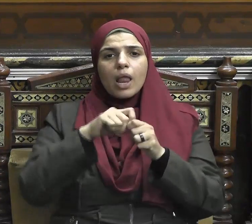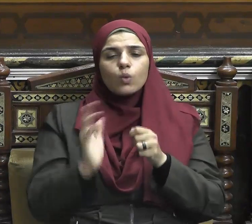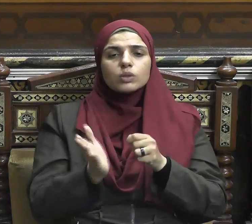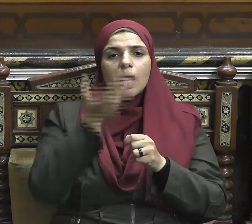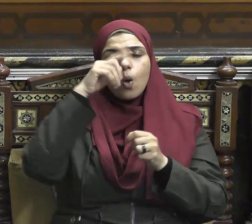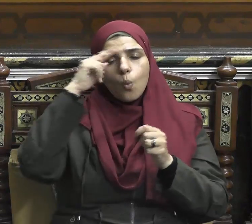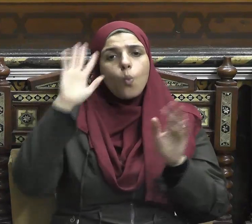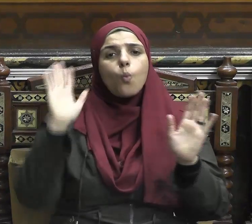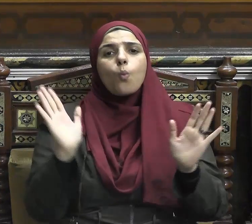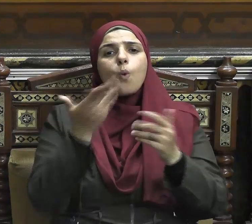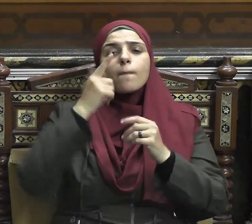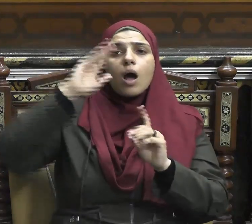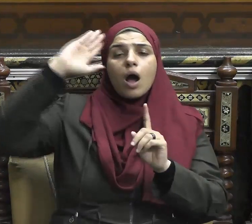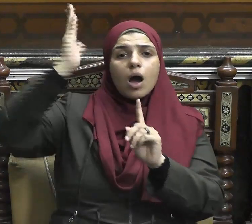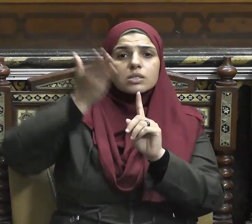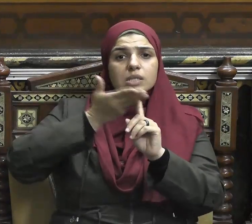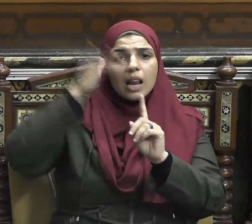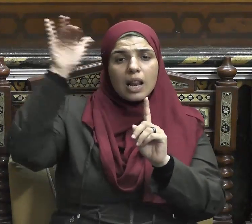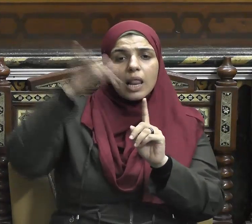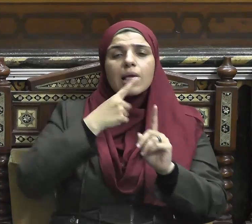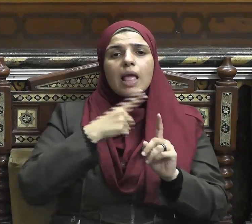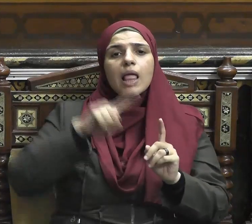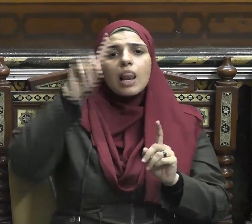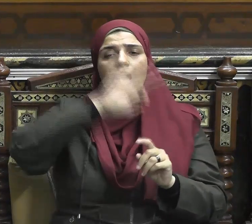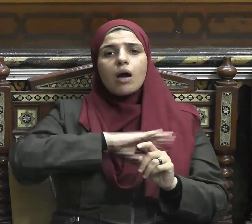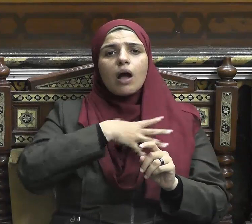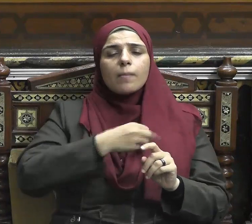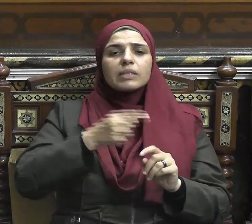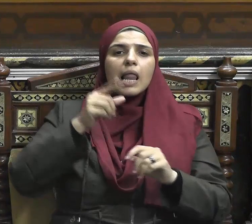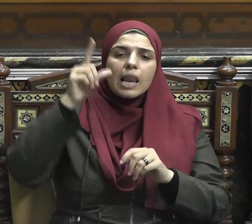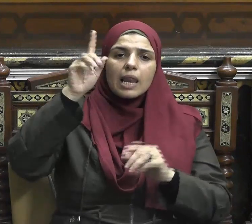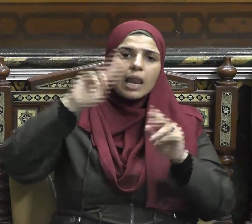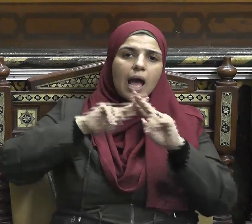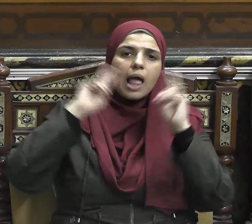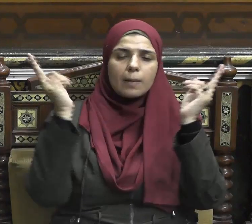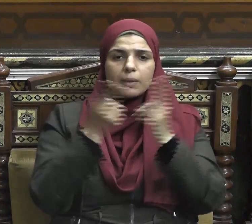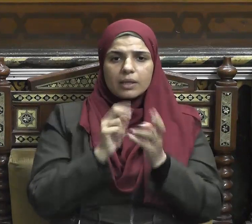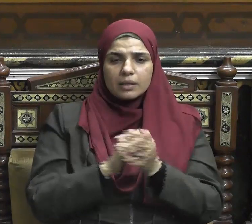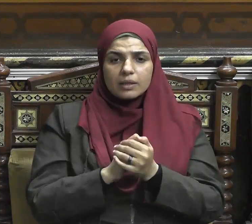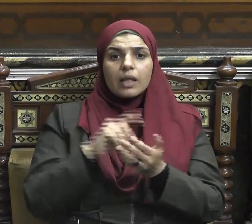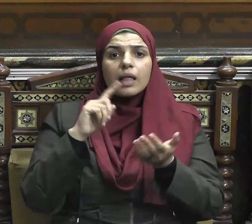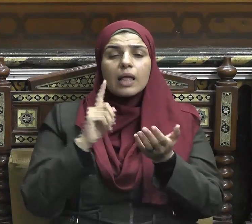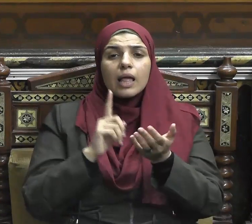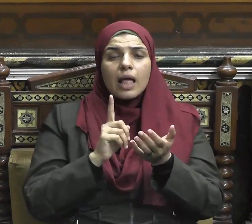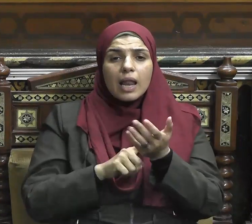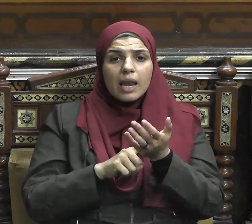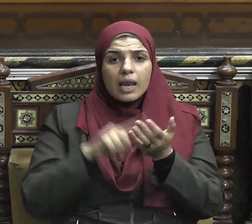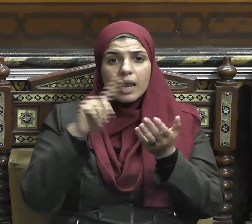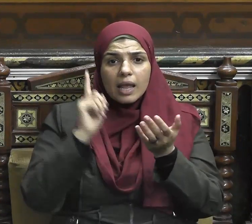وليس تخريبها باسم الدين دين يدعو إلى الرحمة والأمن